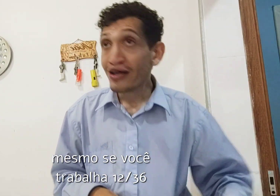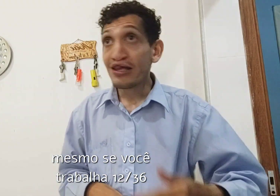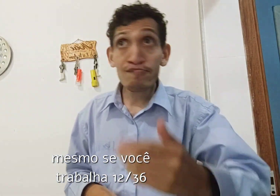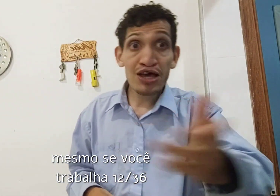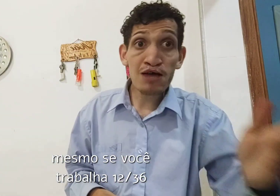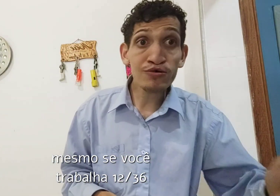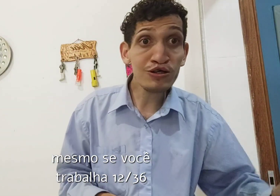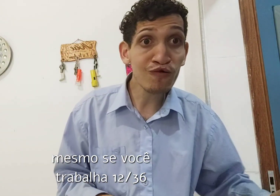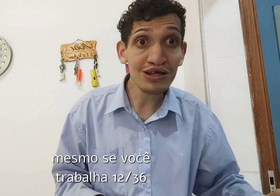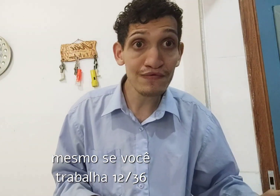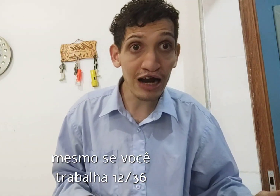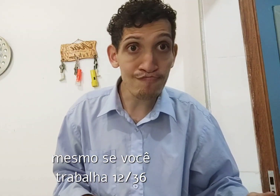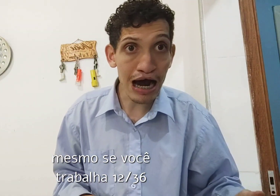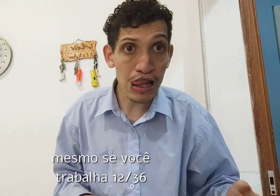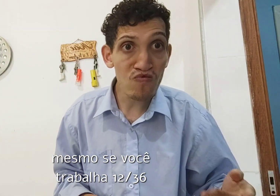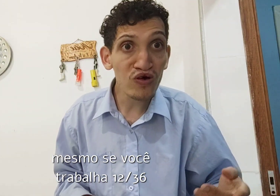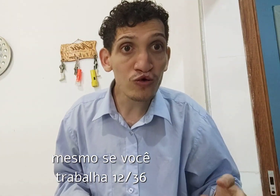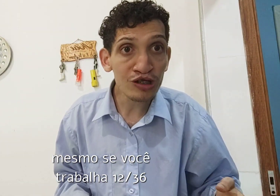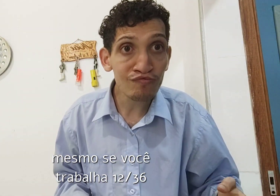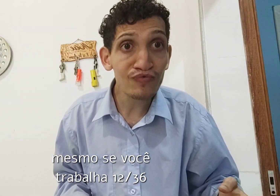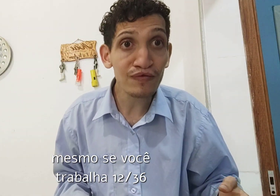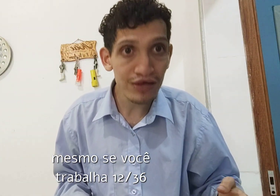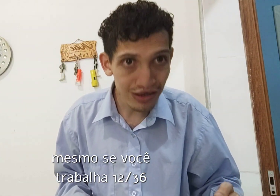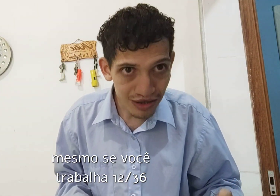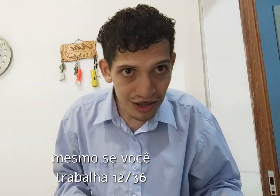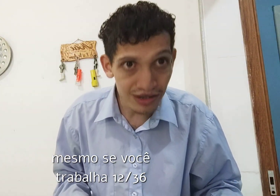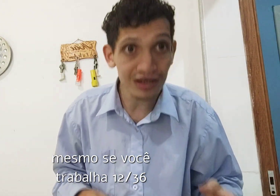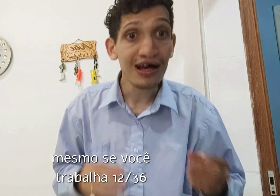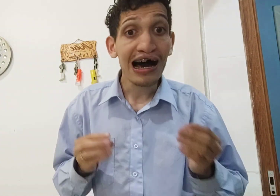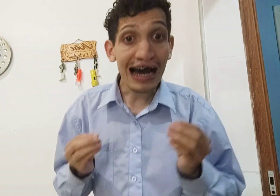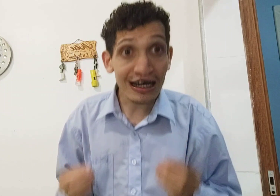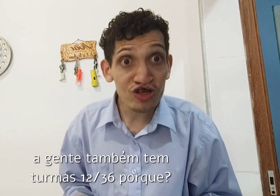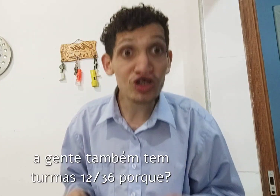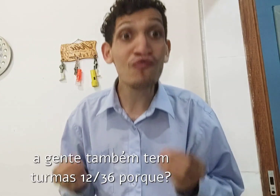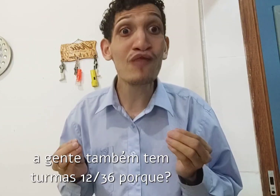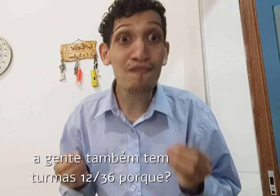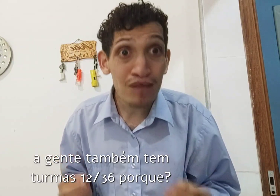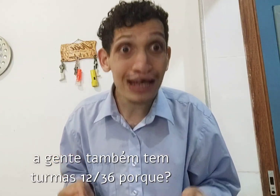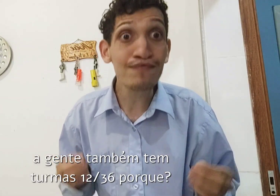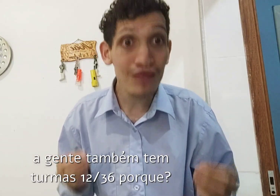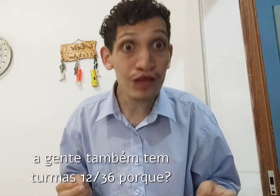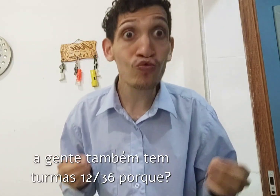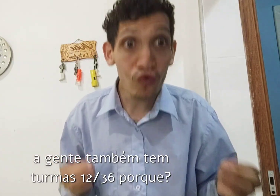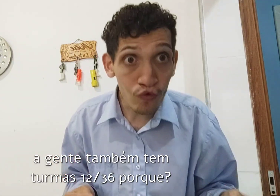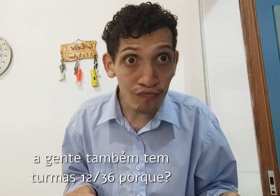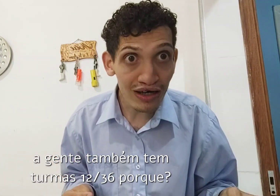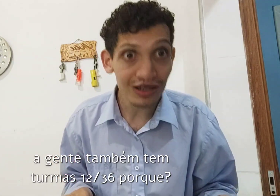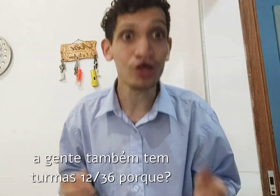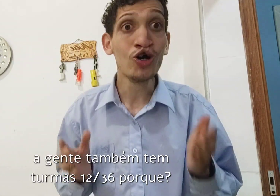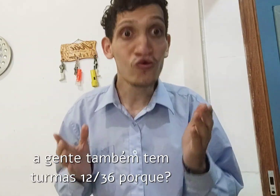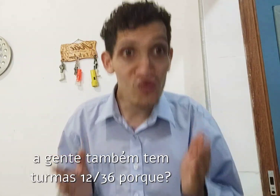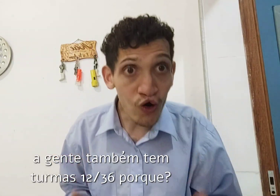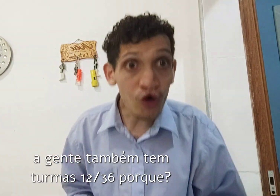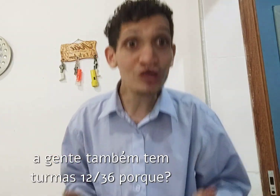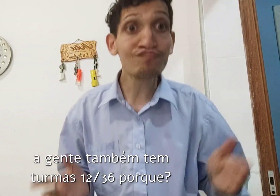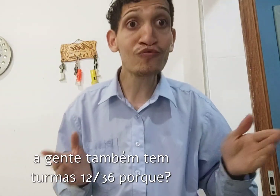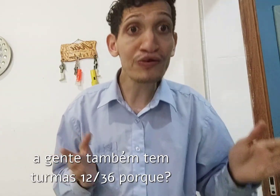E mesmo se você trabalha 12 por 36, a gente também tem turmas 12 por